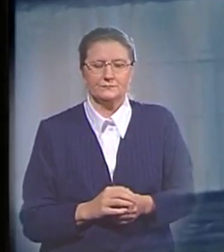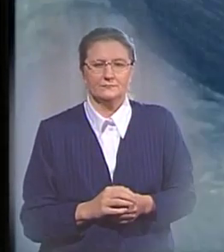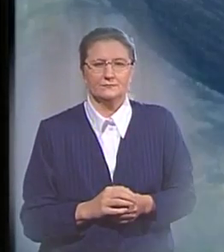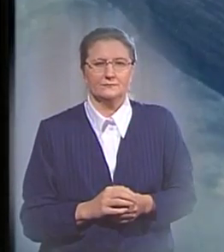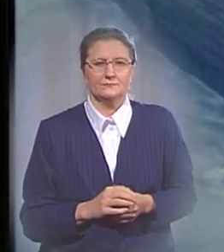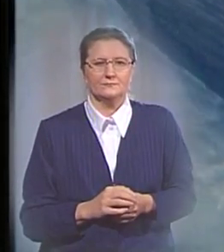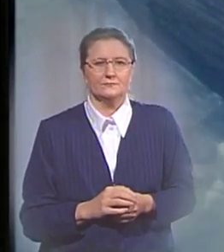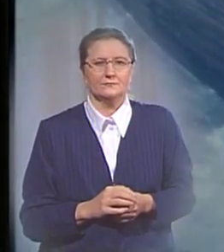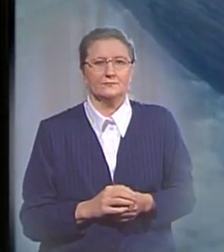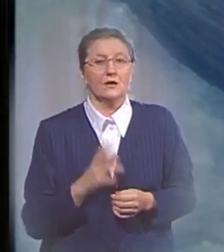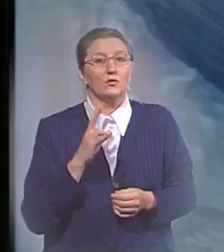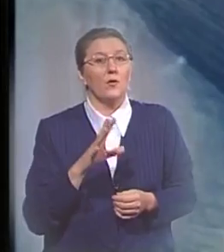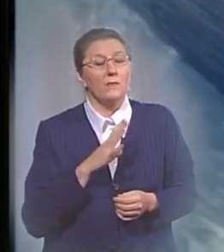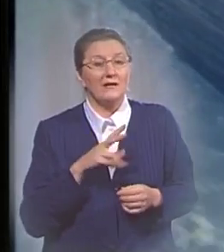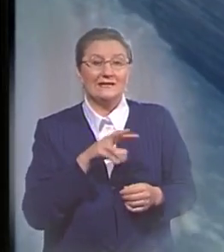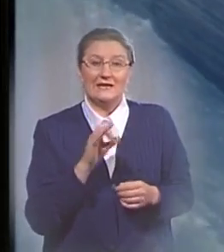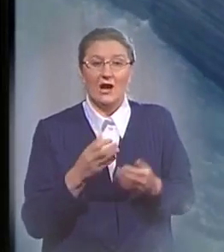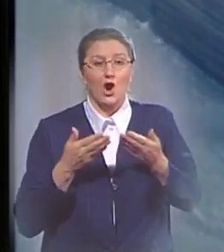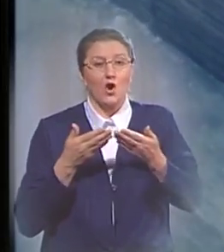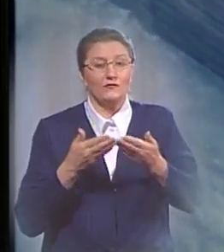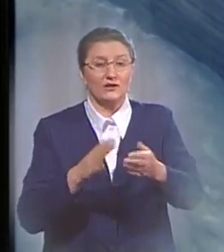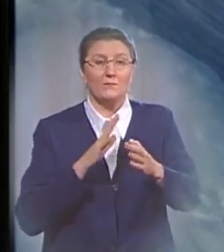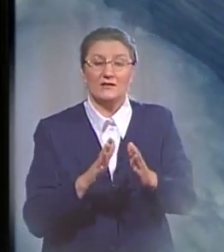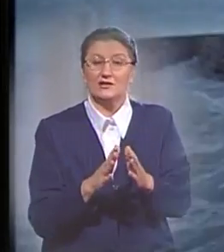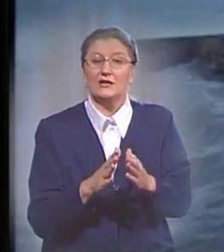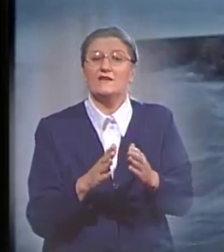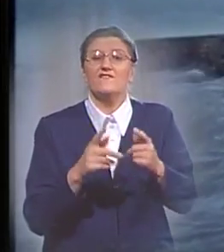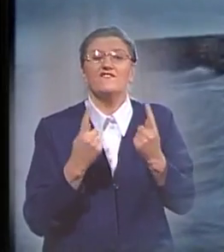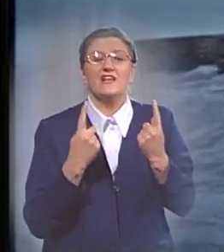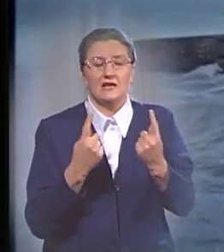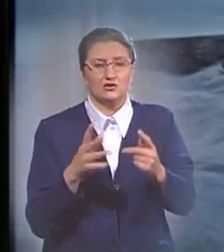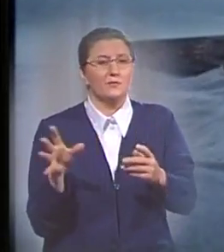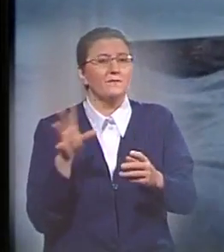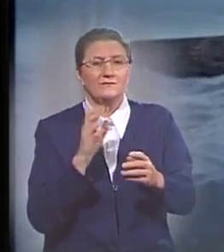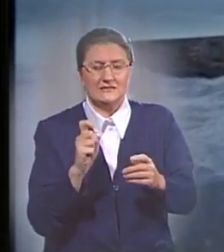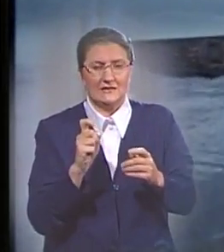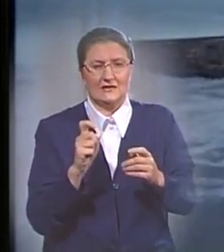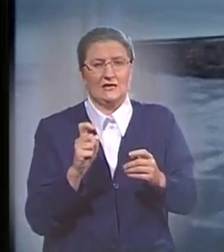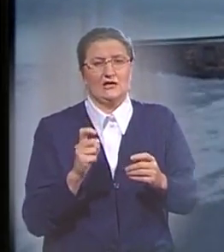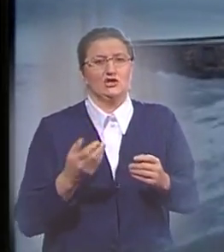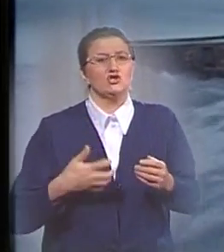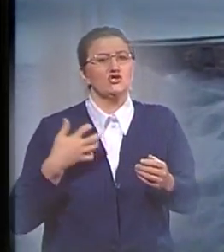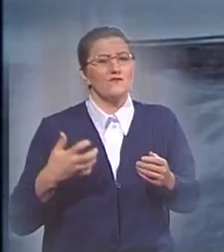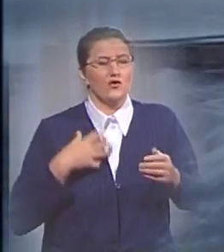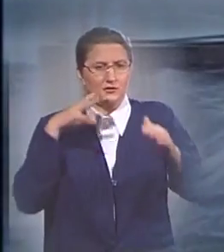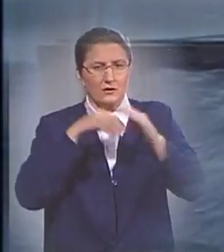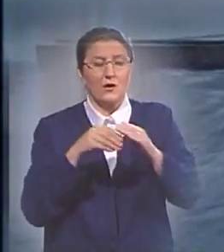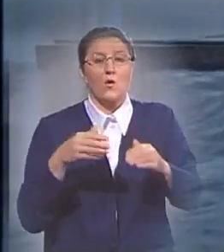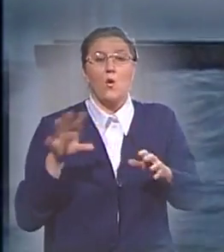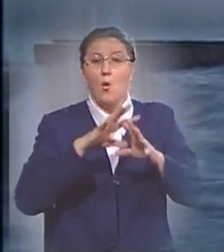Но был ли ковчег достаточно велик, чтобы вместить всех необходимых животных? Общая полезная площадь ковчега